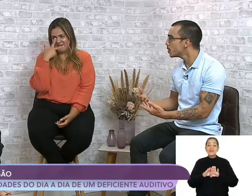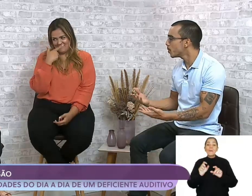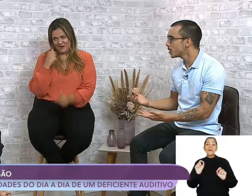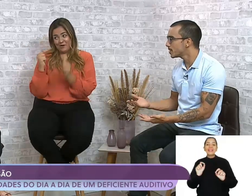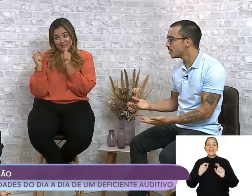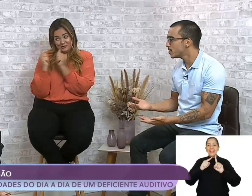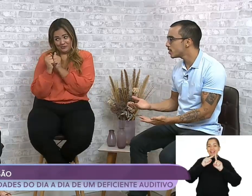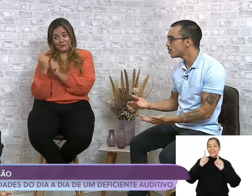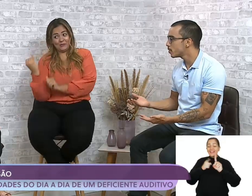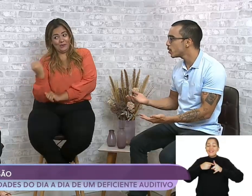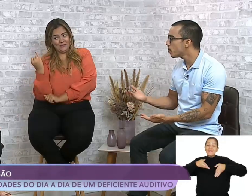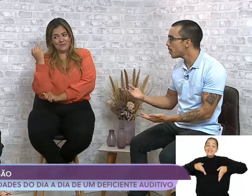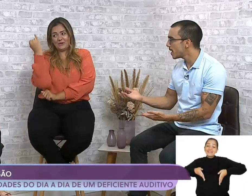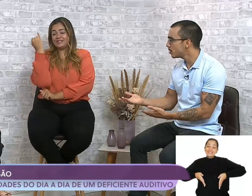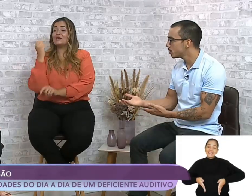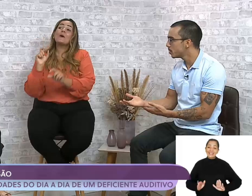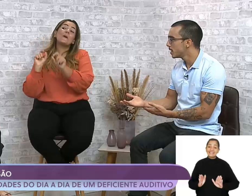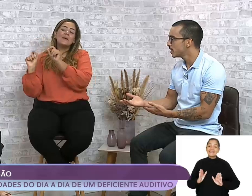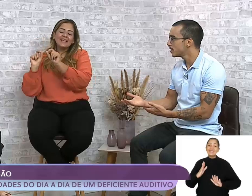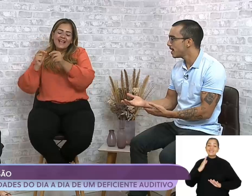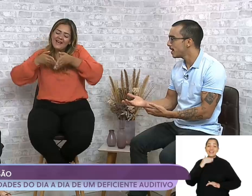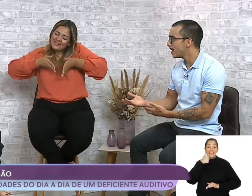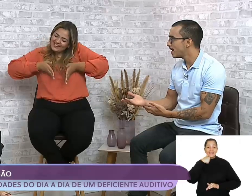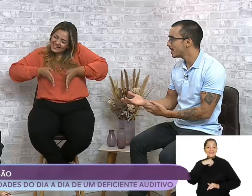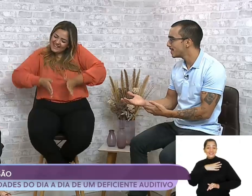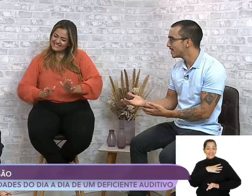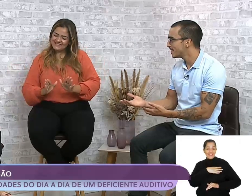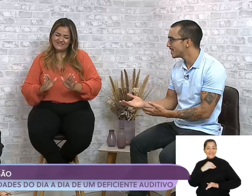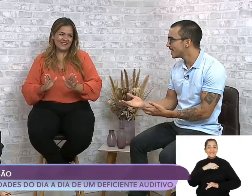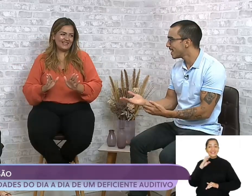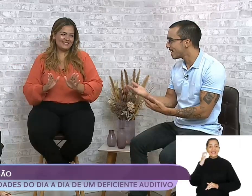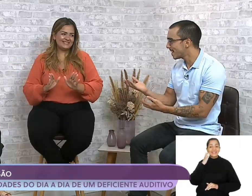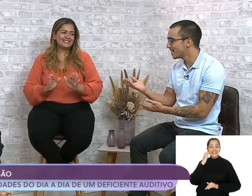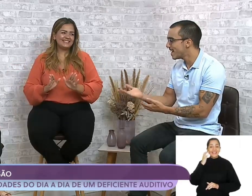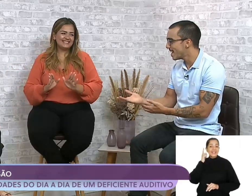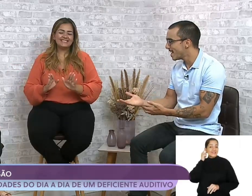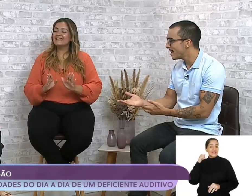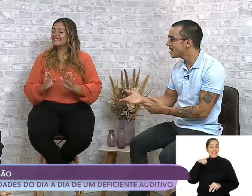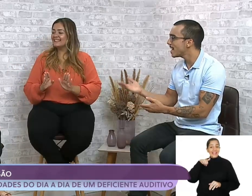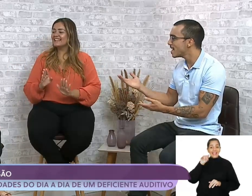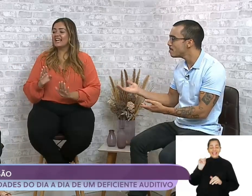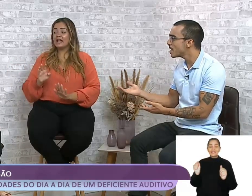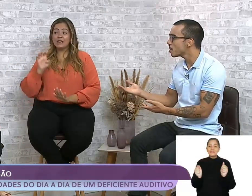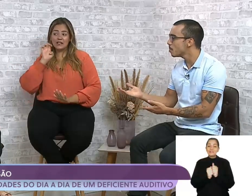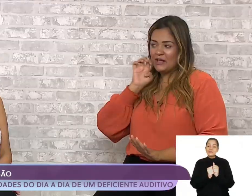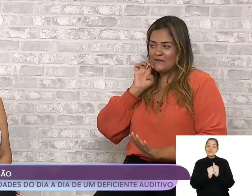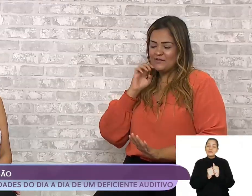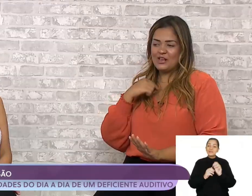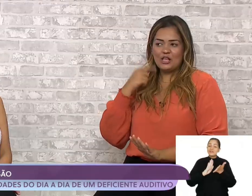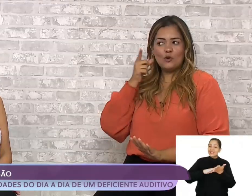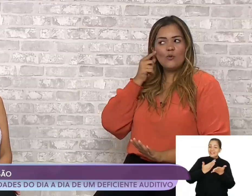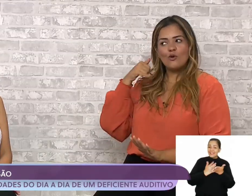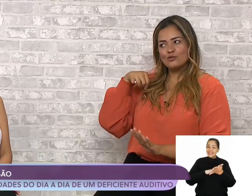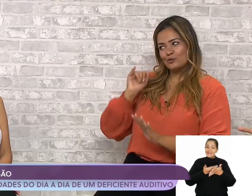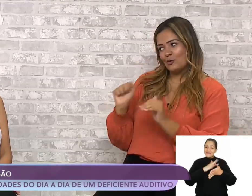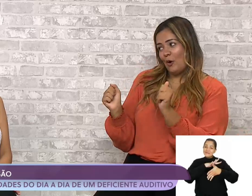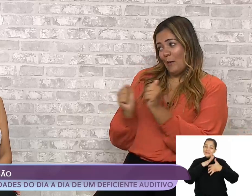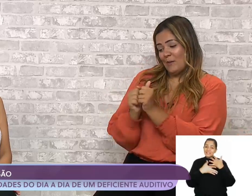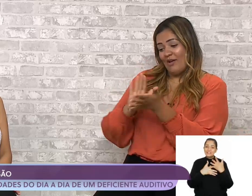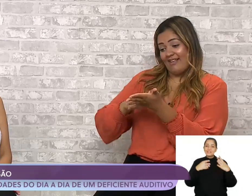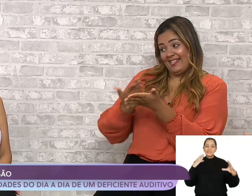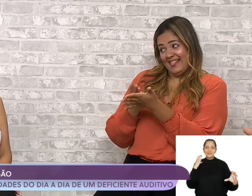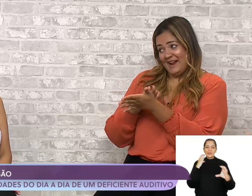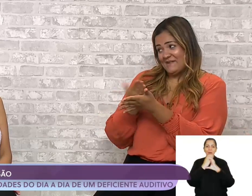Muito importante, que foi o parto da Ellen, que a Emily acompanhou, sendo